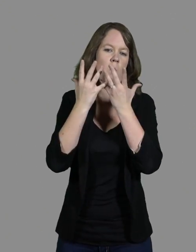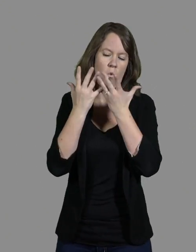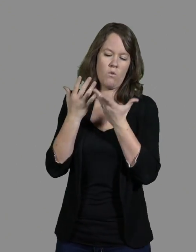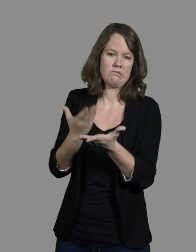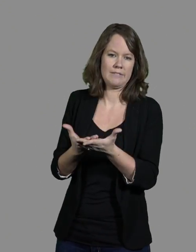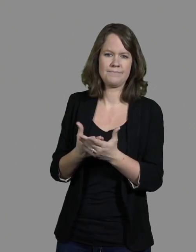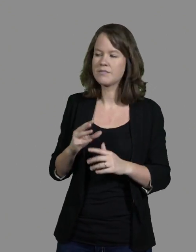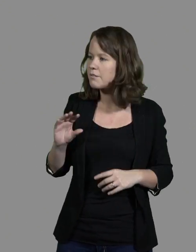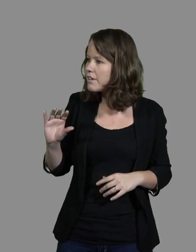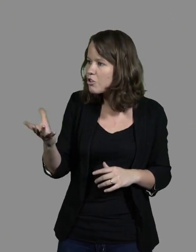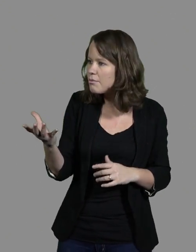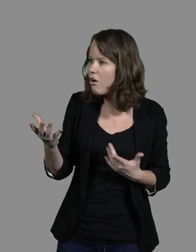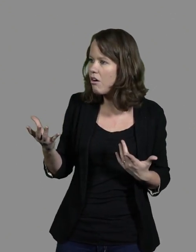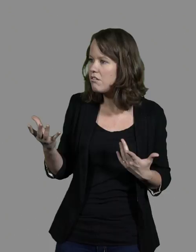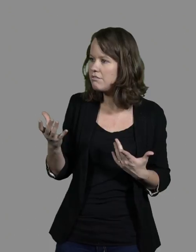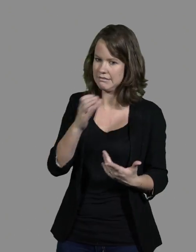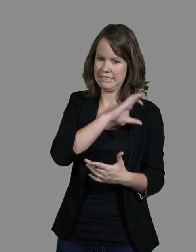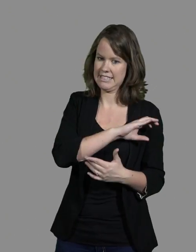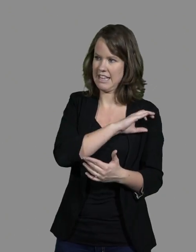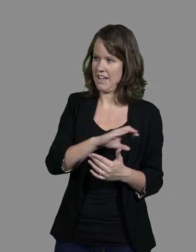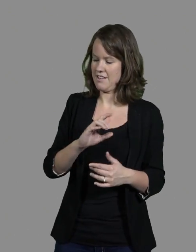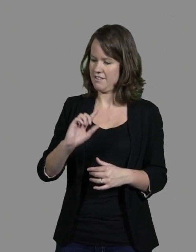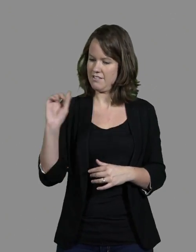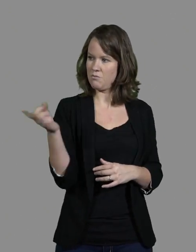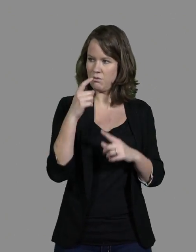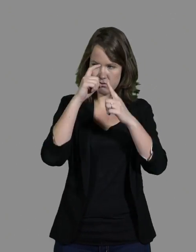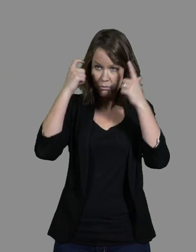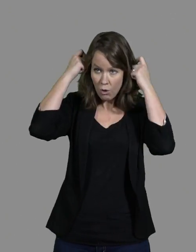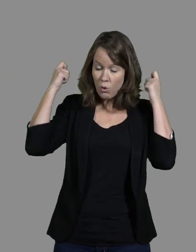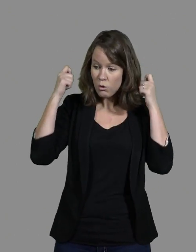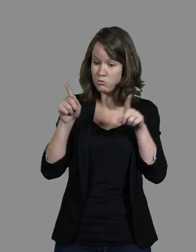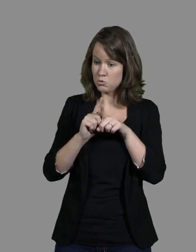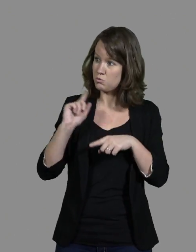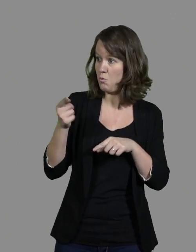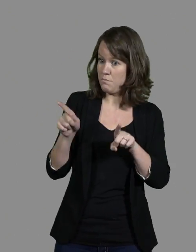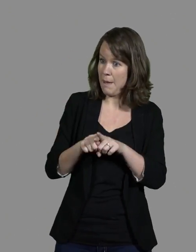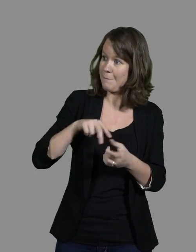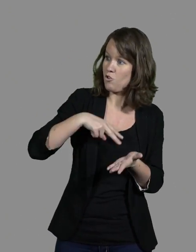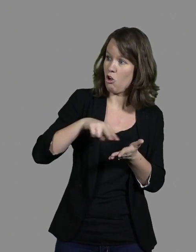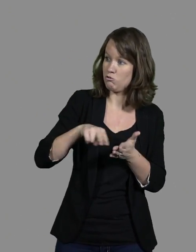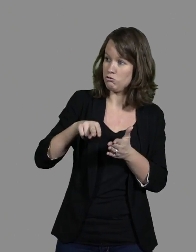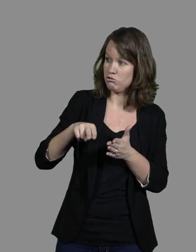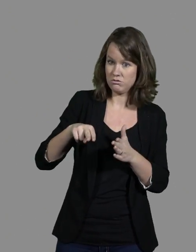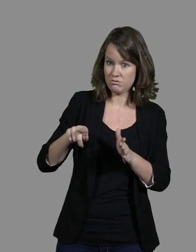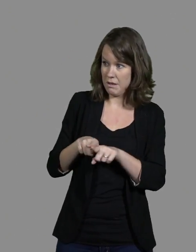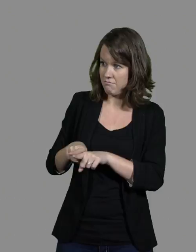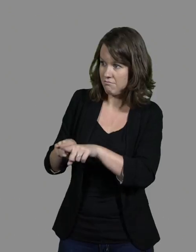justement, à peu près identiques à des gens qui ont un bandeau devant les yeux ? Ils ont un cerveau.